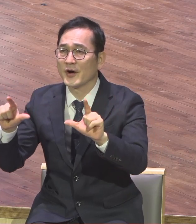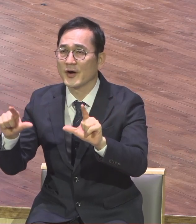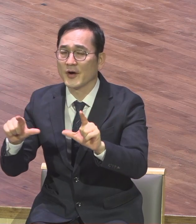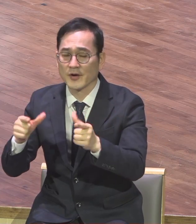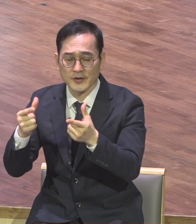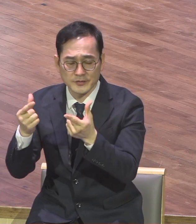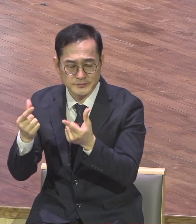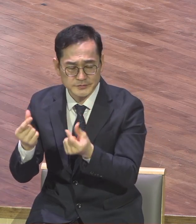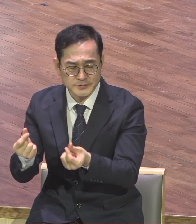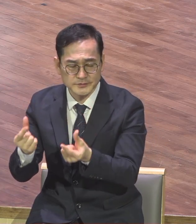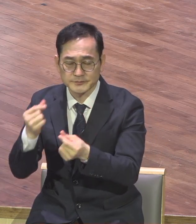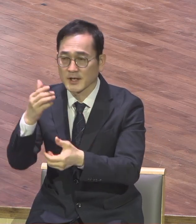한글자막